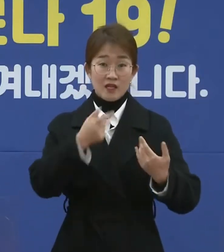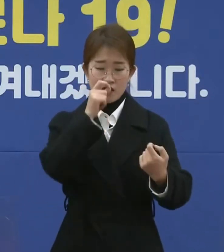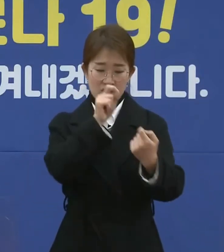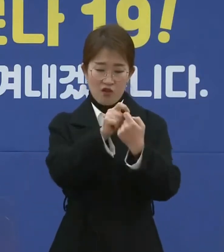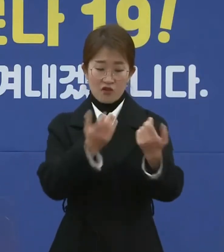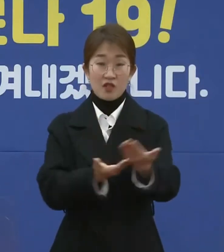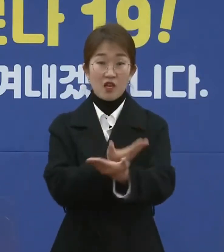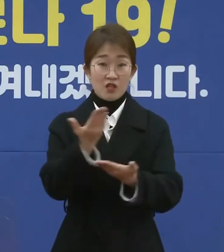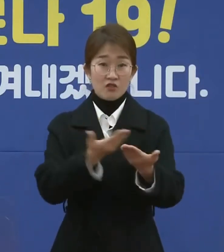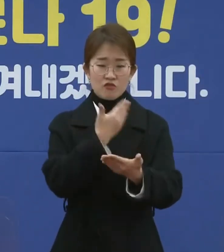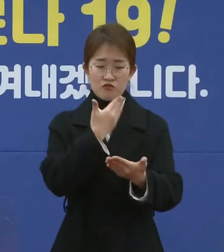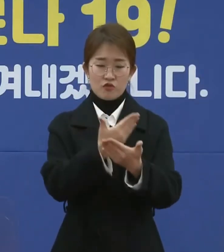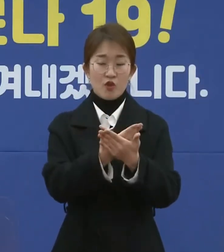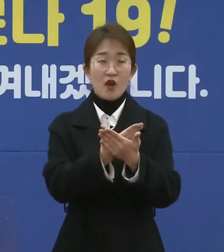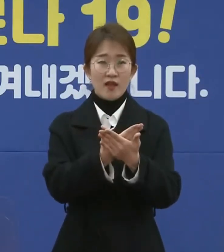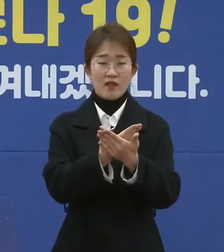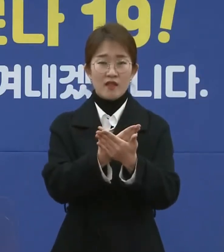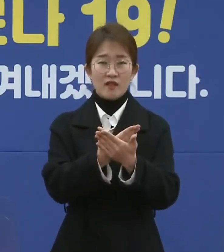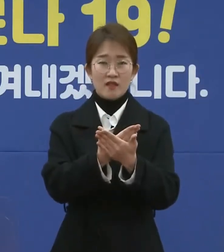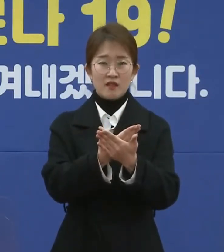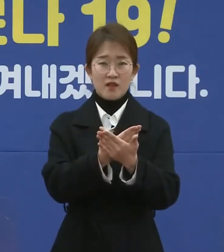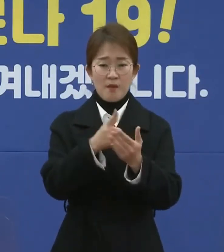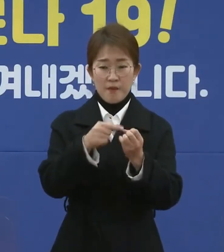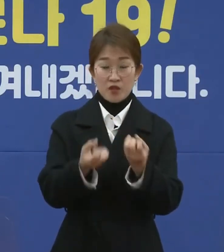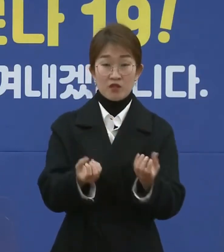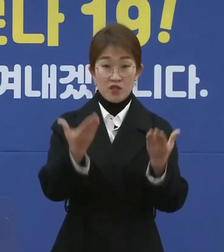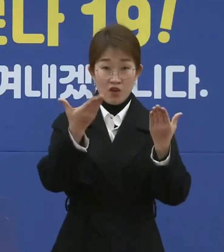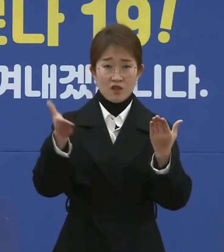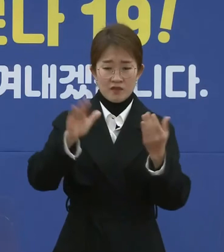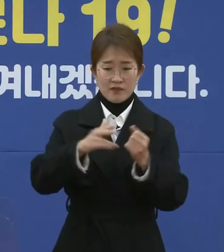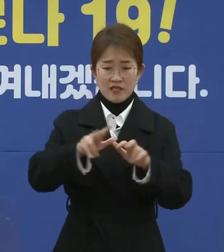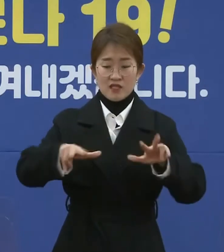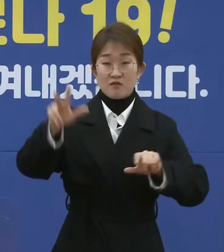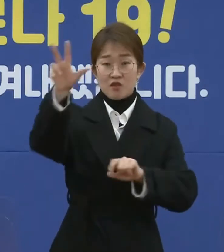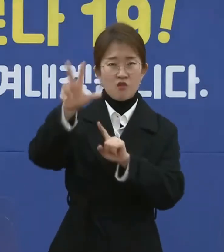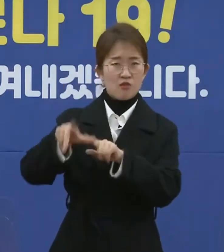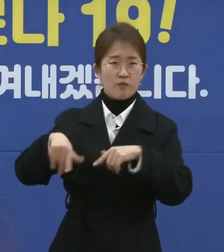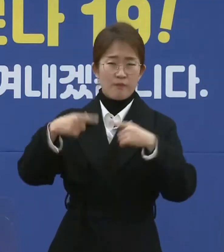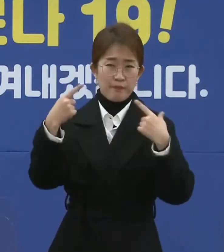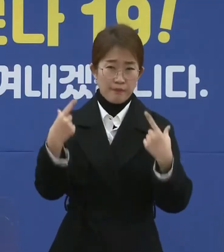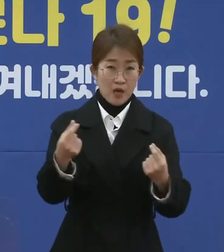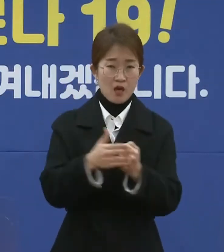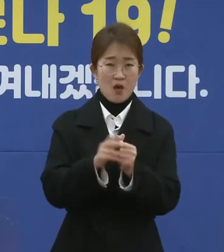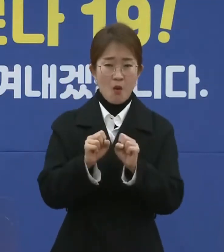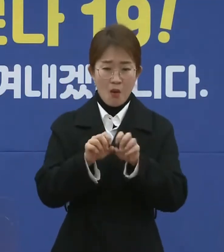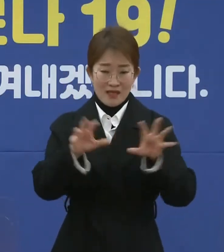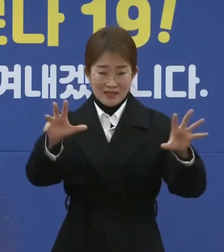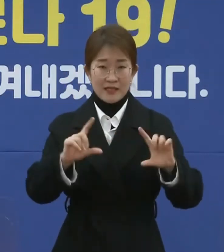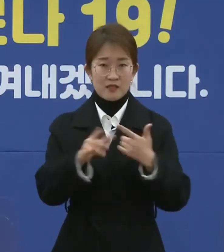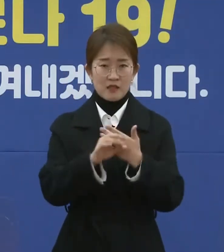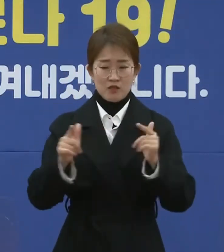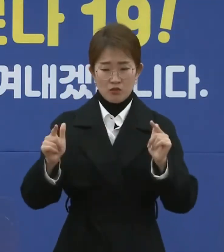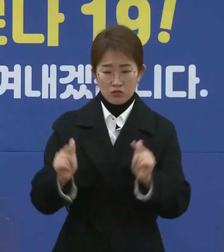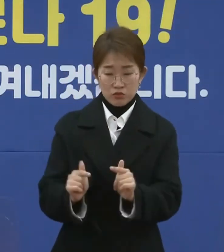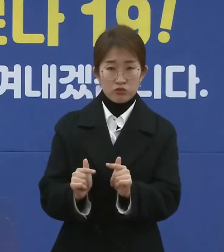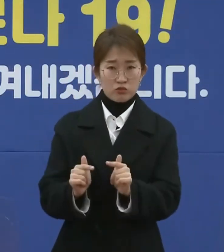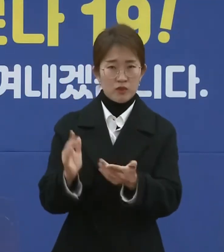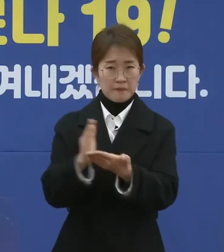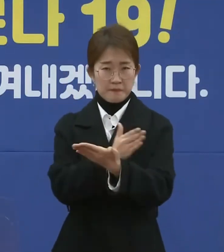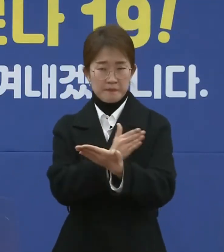소중한 명절입니다만 지금 전국적으로 확산이냐 진정이냐를 가르는